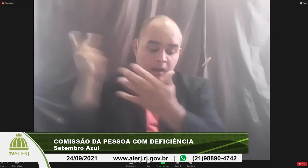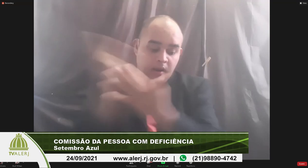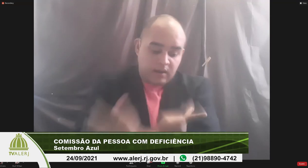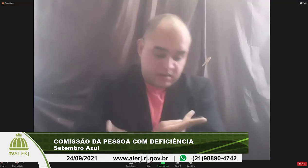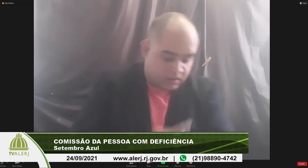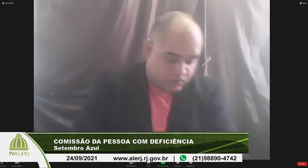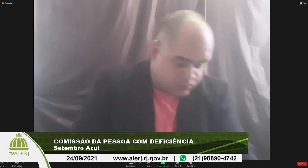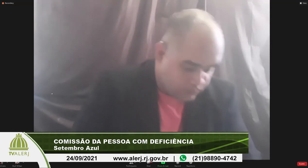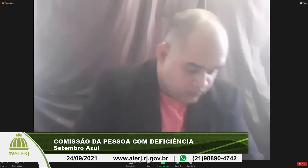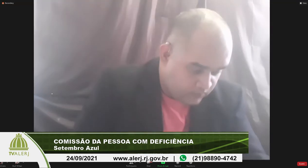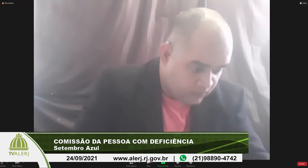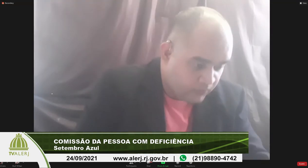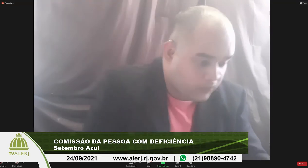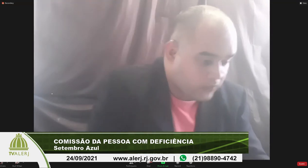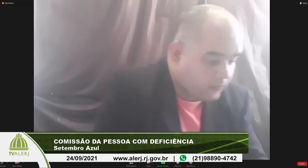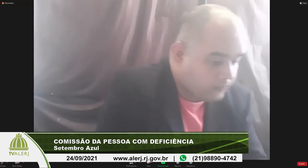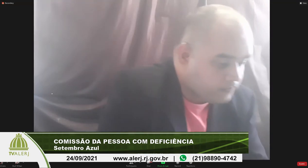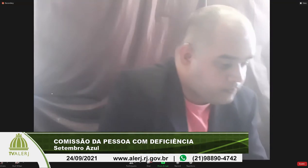realizados